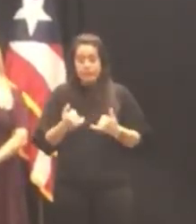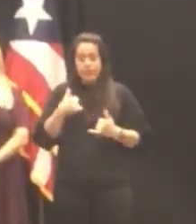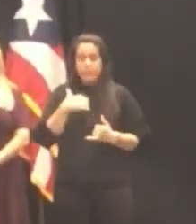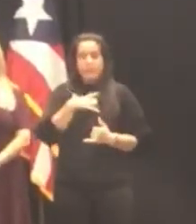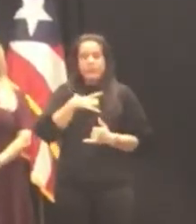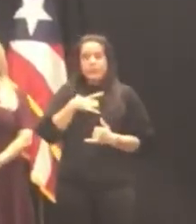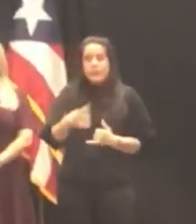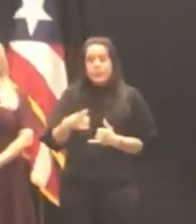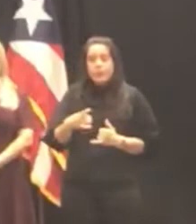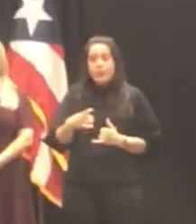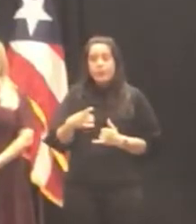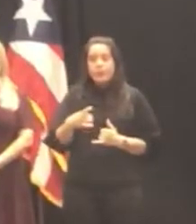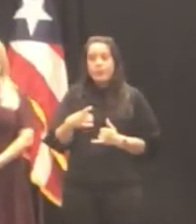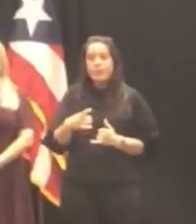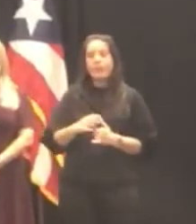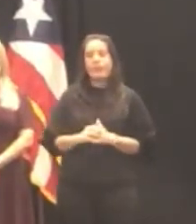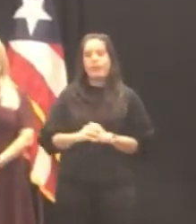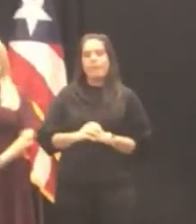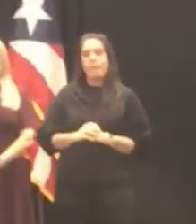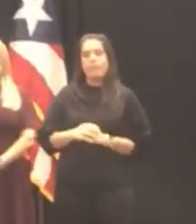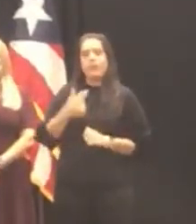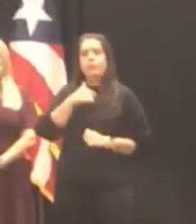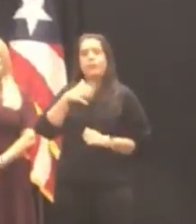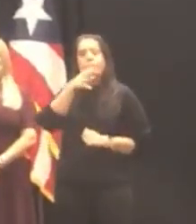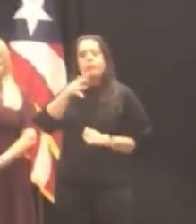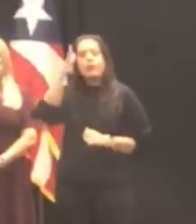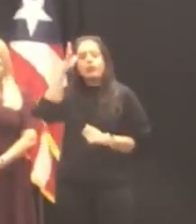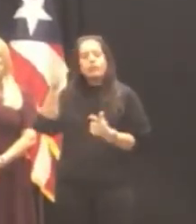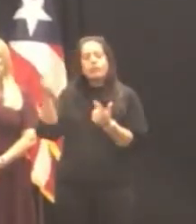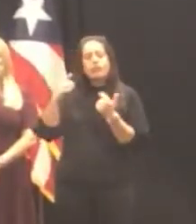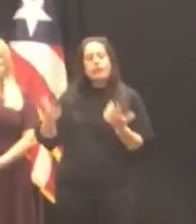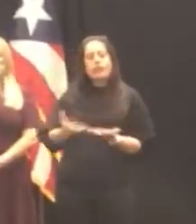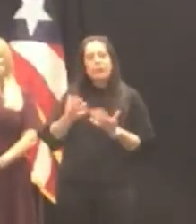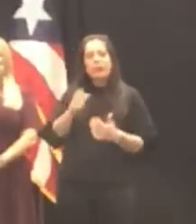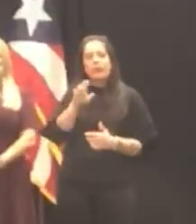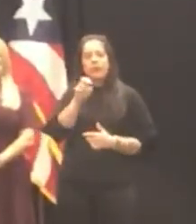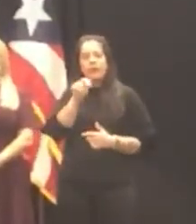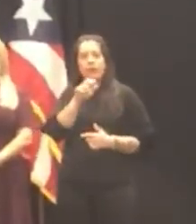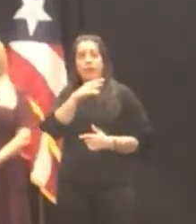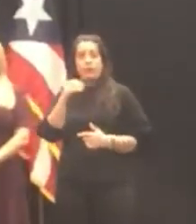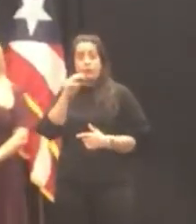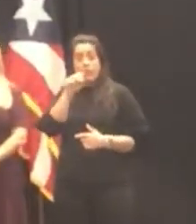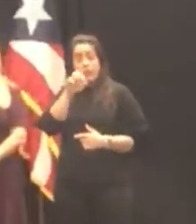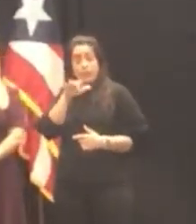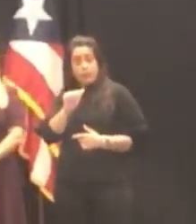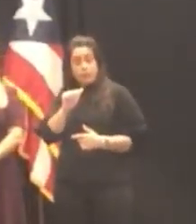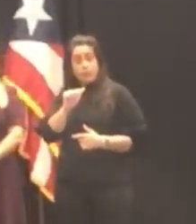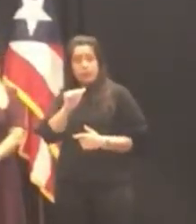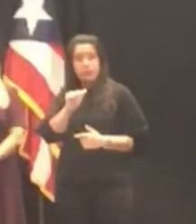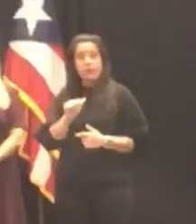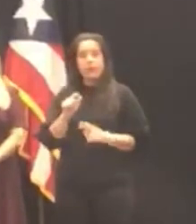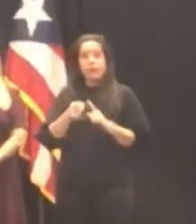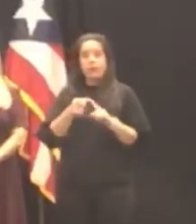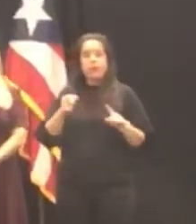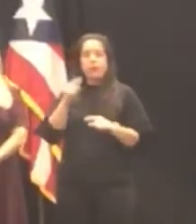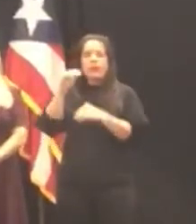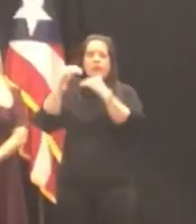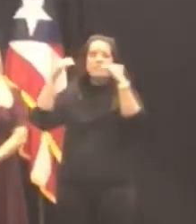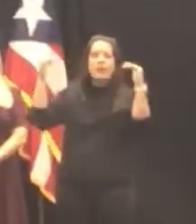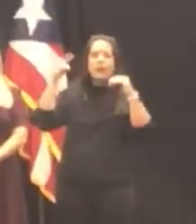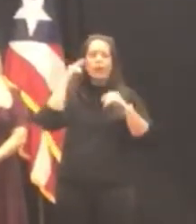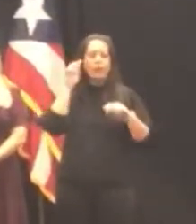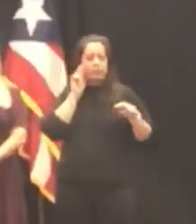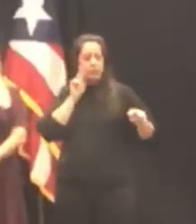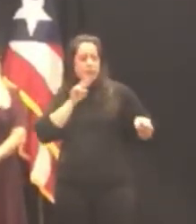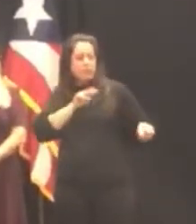encantado contar con la presencia de mis padres René y María quienes desde el cielo deben estar bailando de